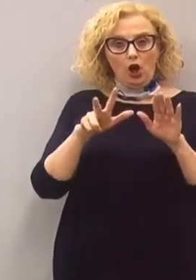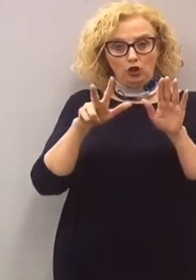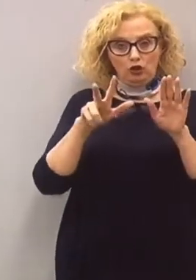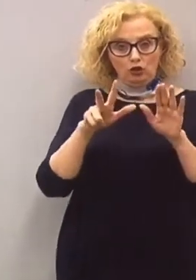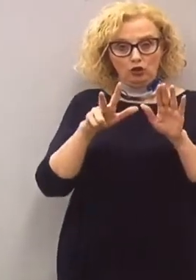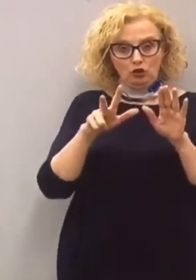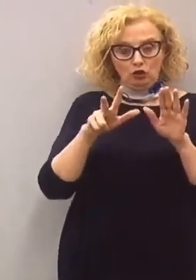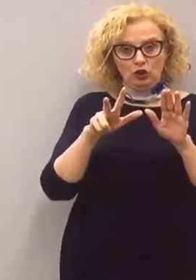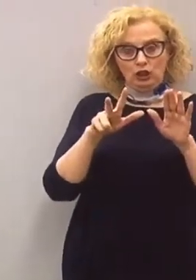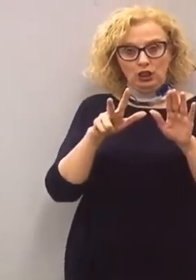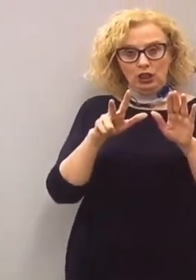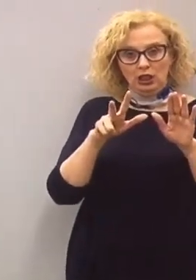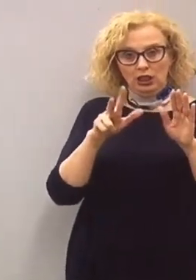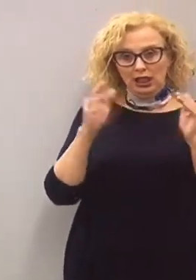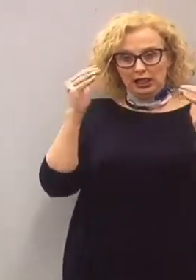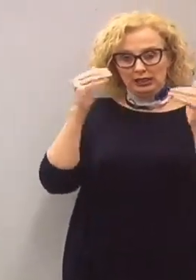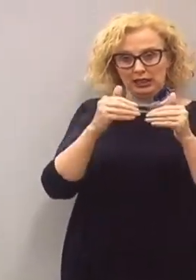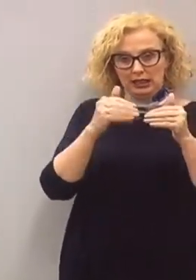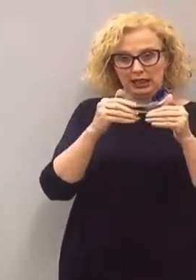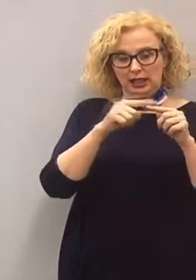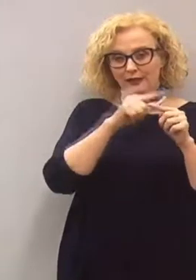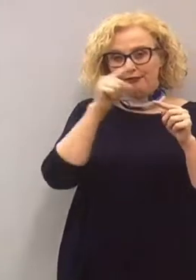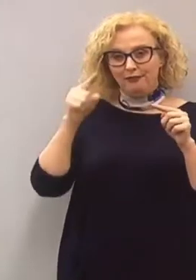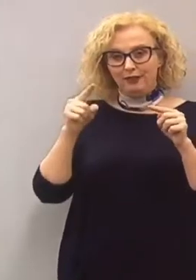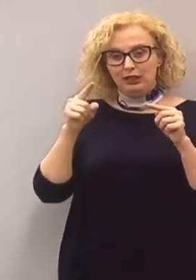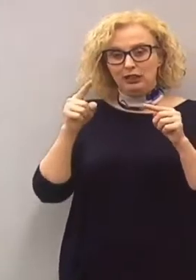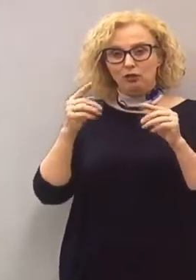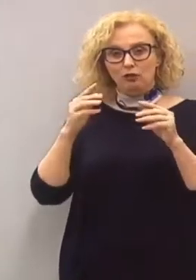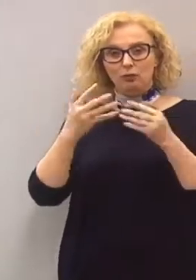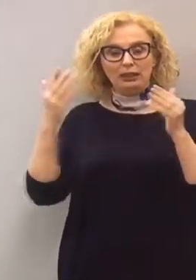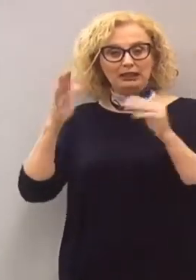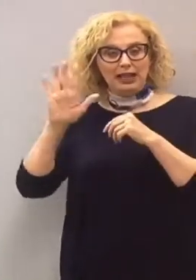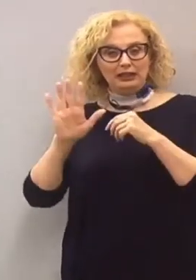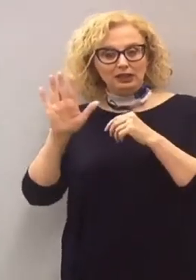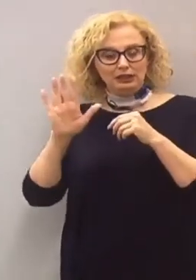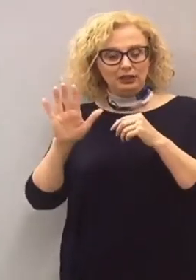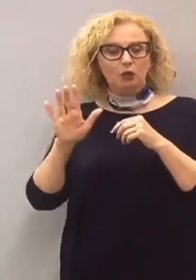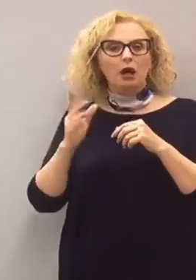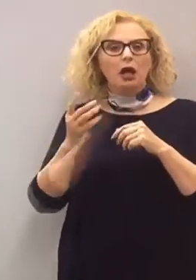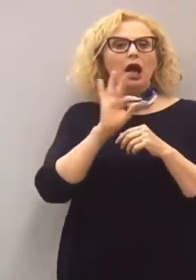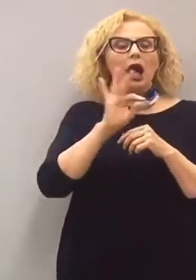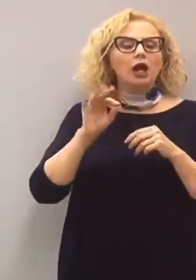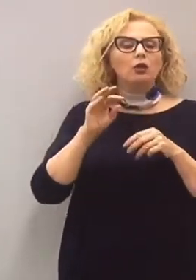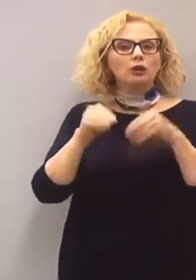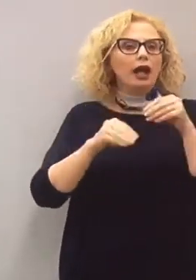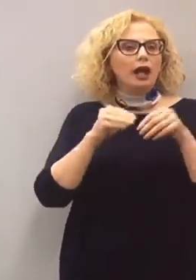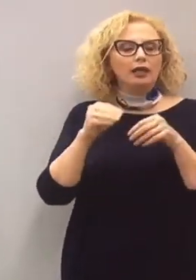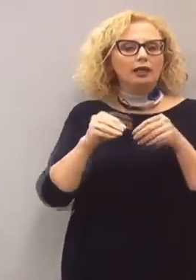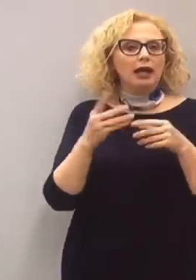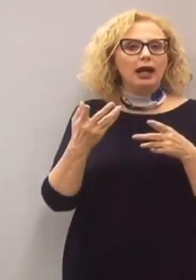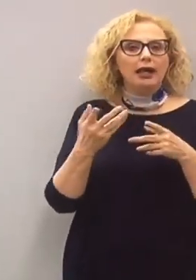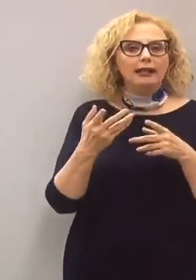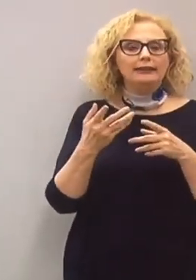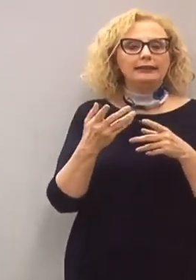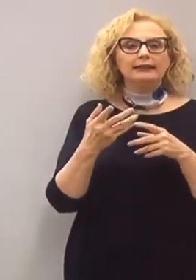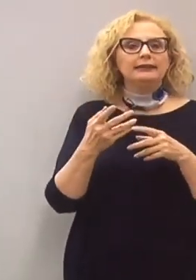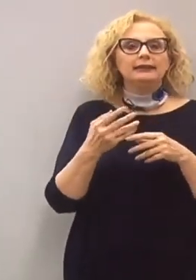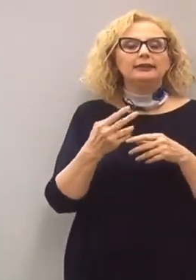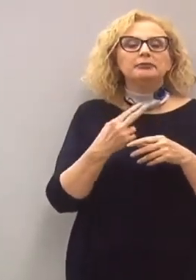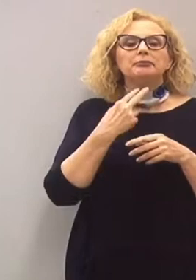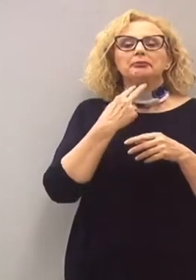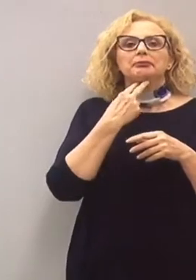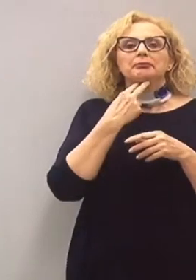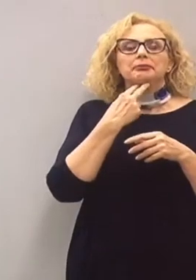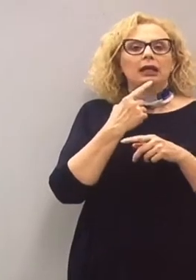orario di cui non puoi uscire, fino alle 5, ci sono degli animali che non riescono, per le loro